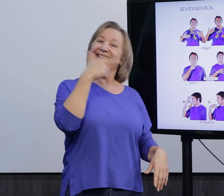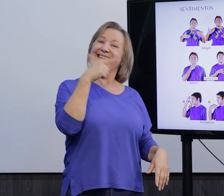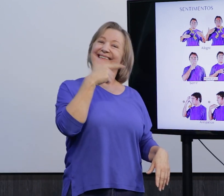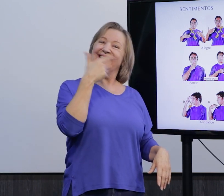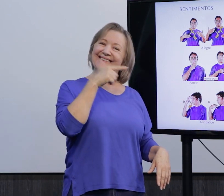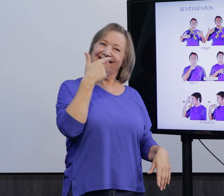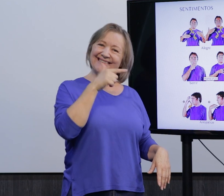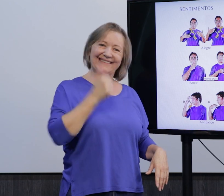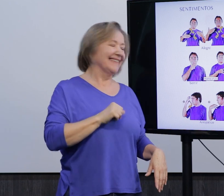sorrir,